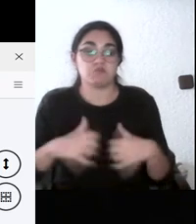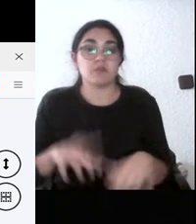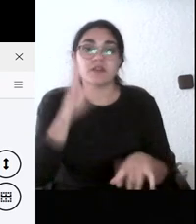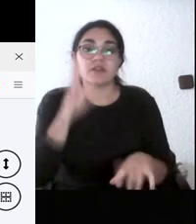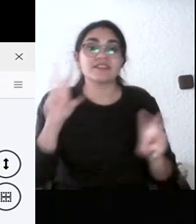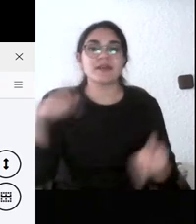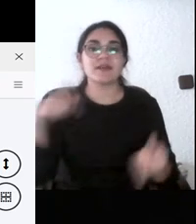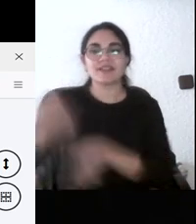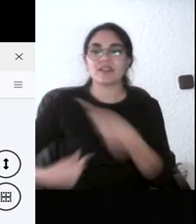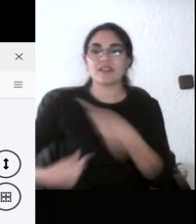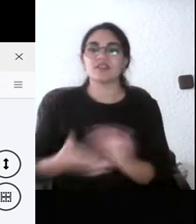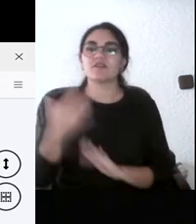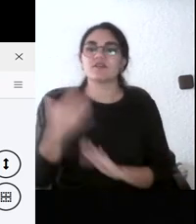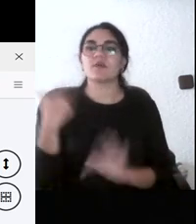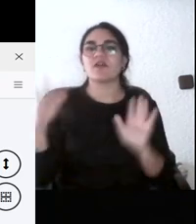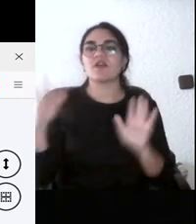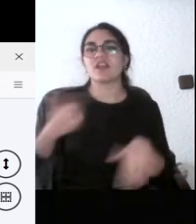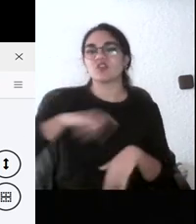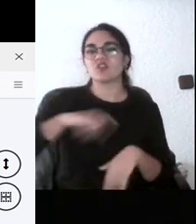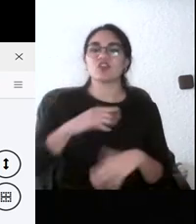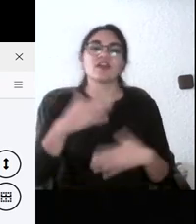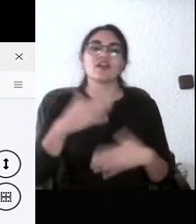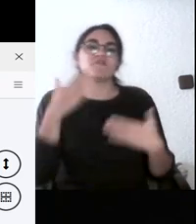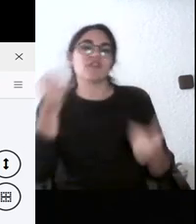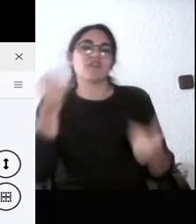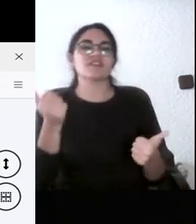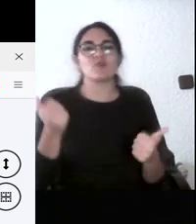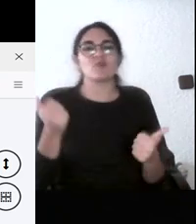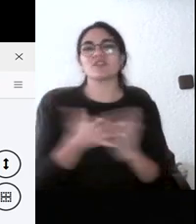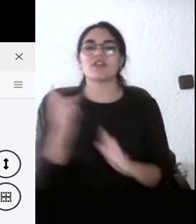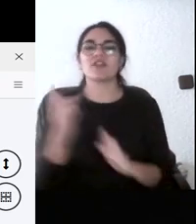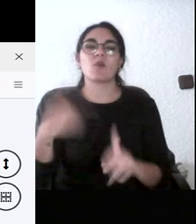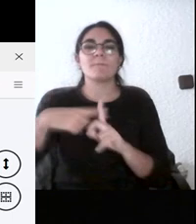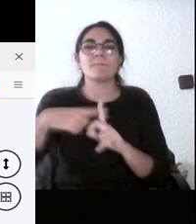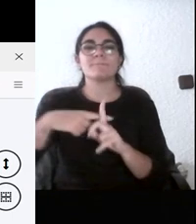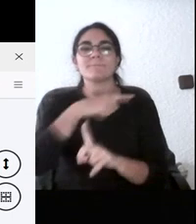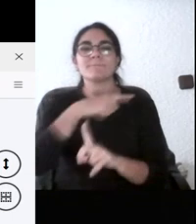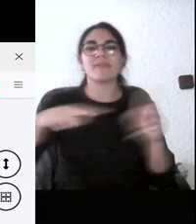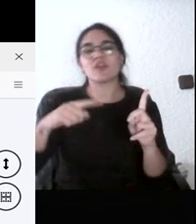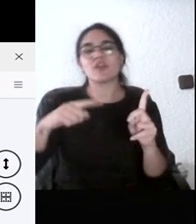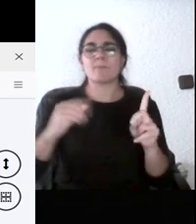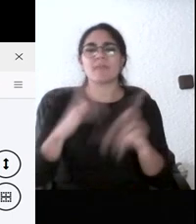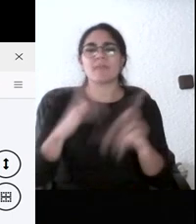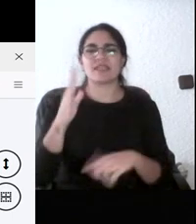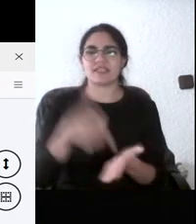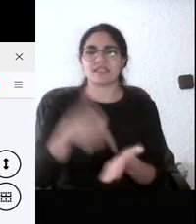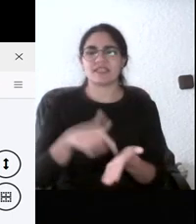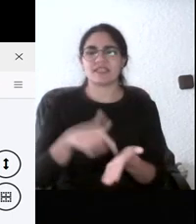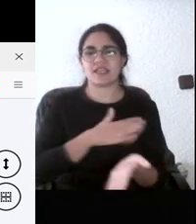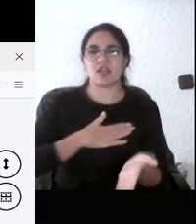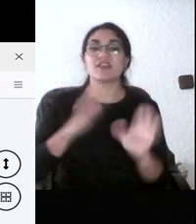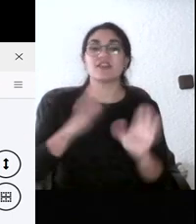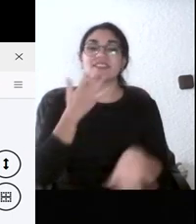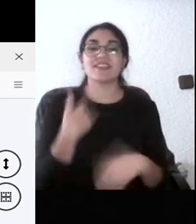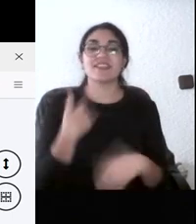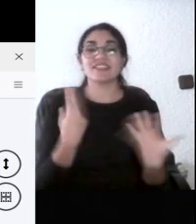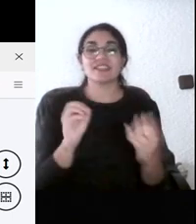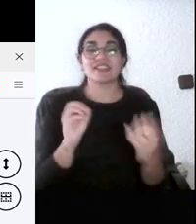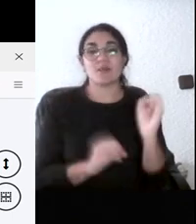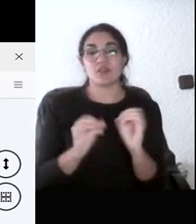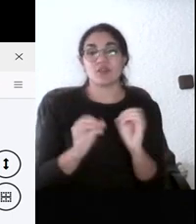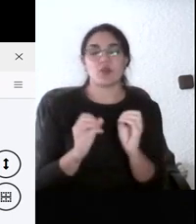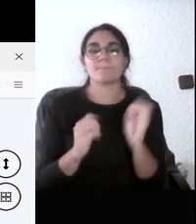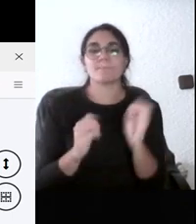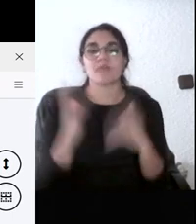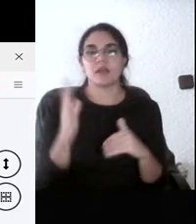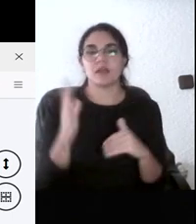te tienen que exigir como por encima de la media entonces si no superas ese 70% no has superado cuando en realidad dices qué significa esto